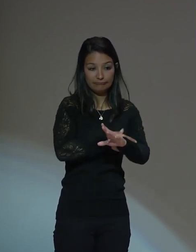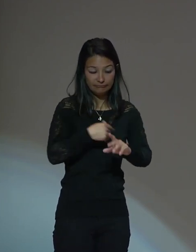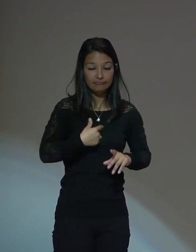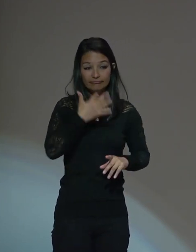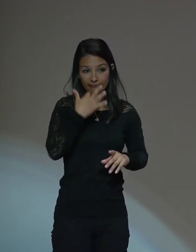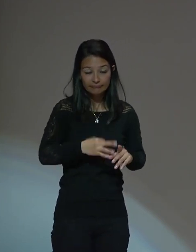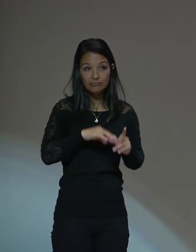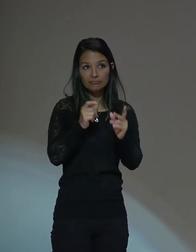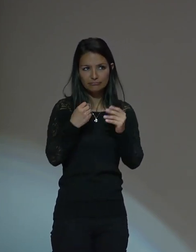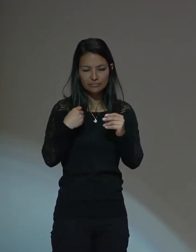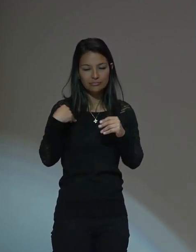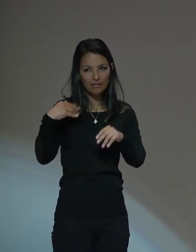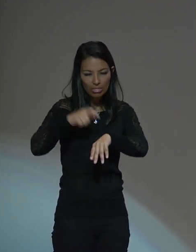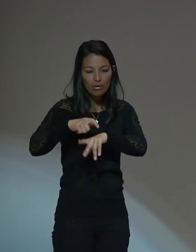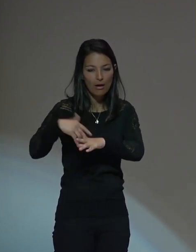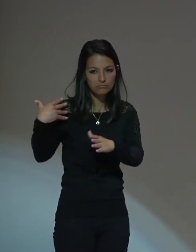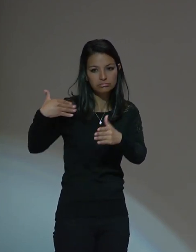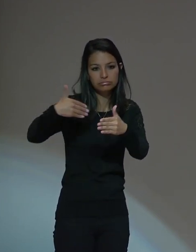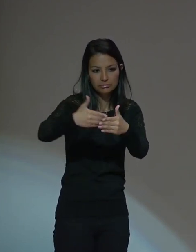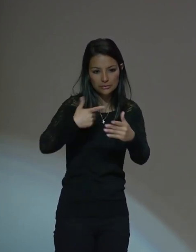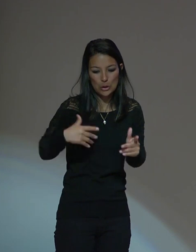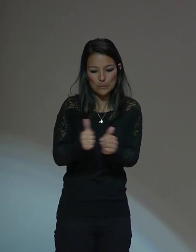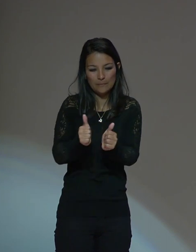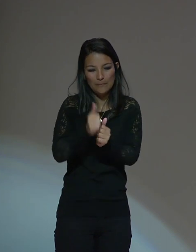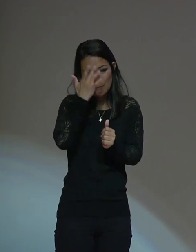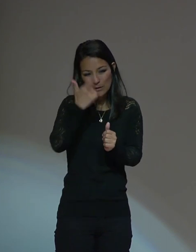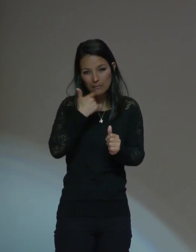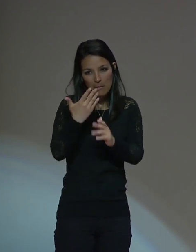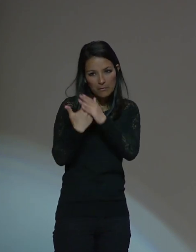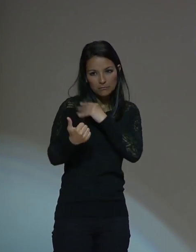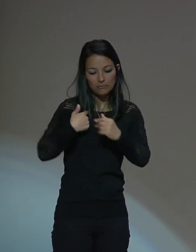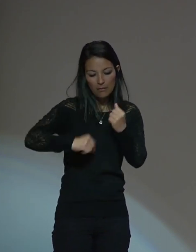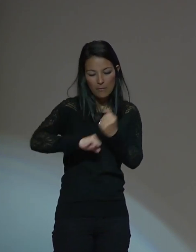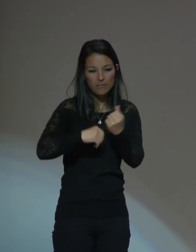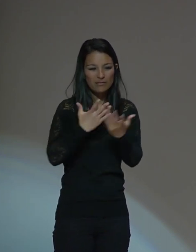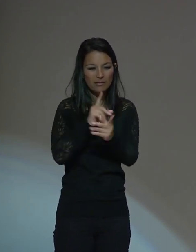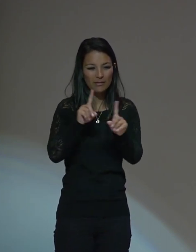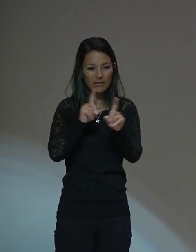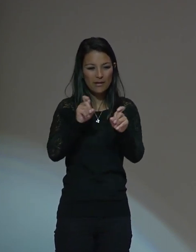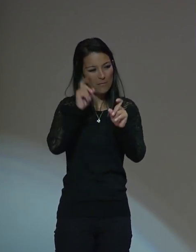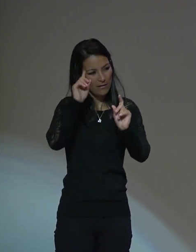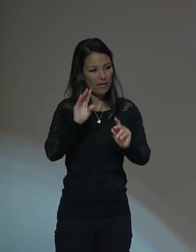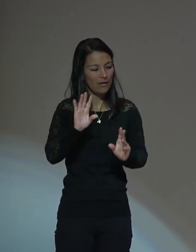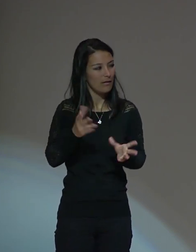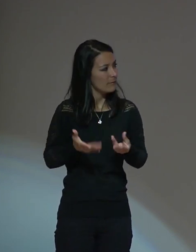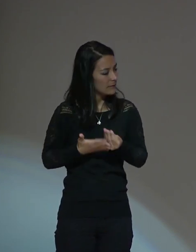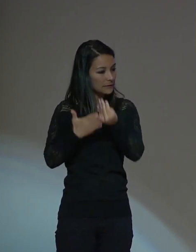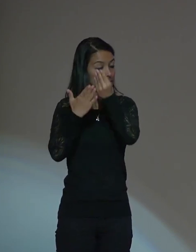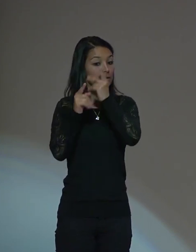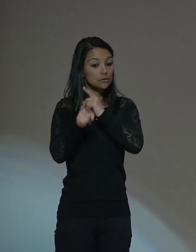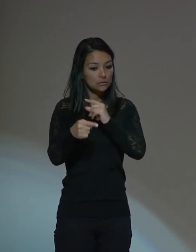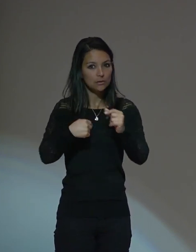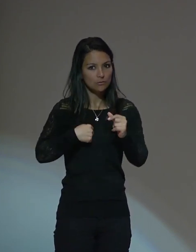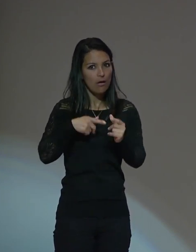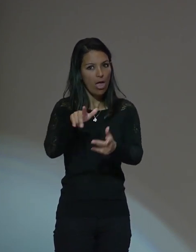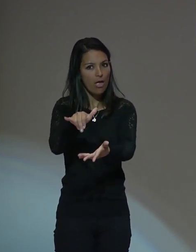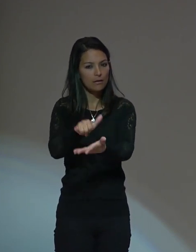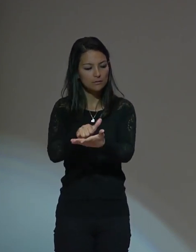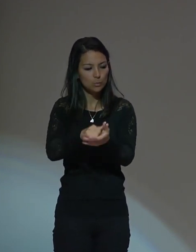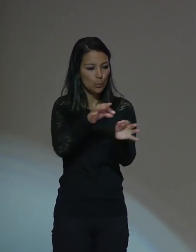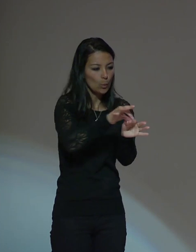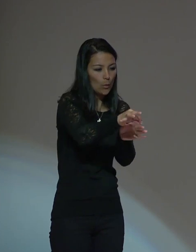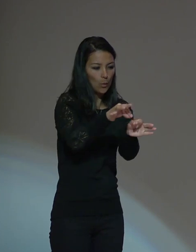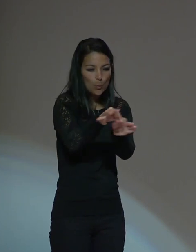me invitaron a apoyar la alfabetización y allí tomé este legado de estos